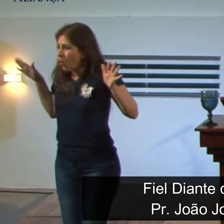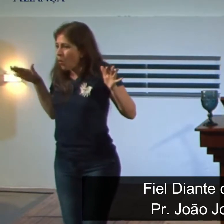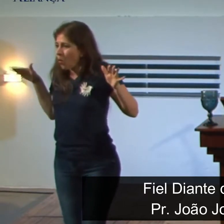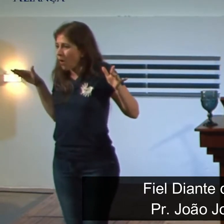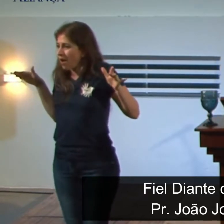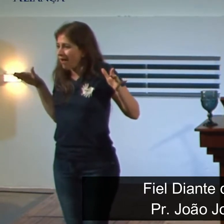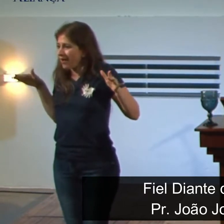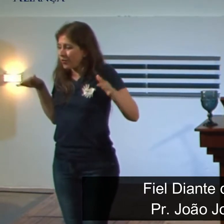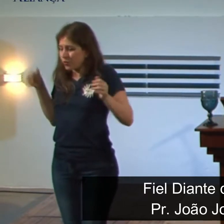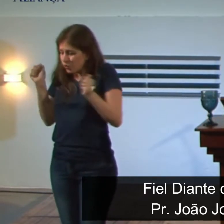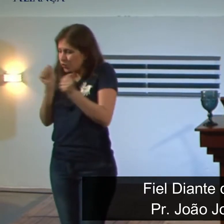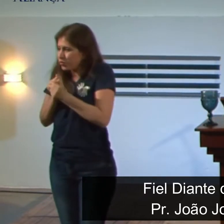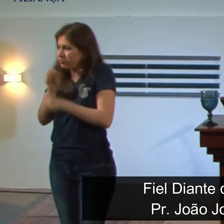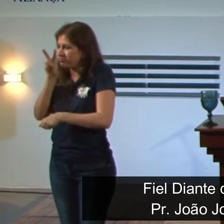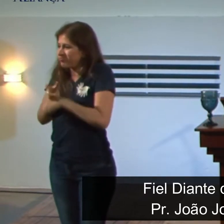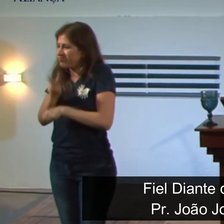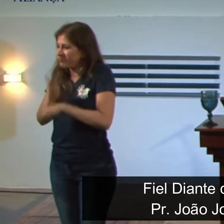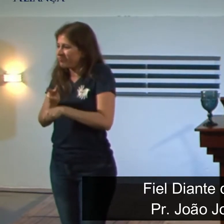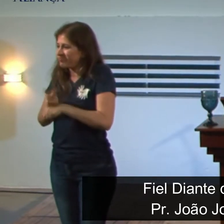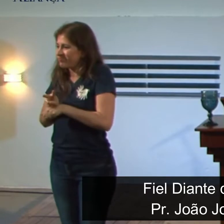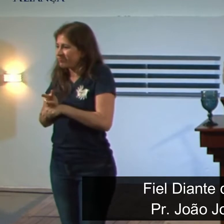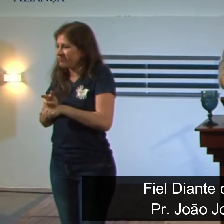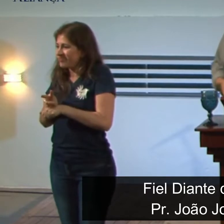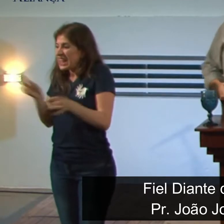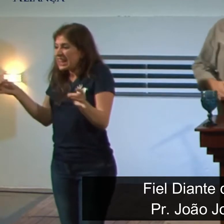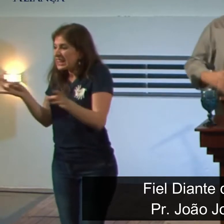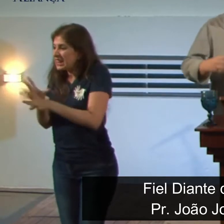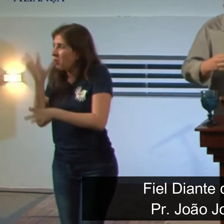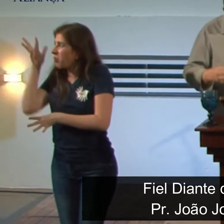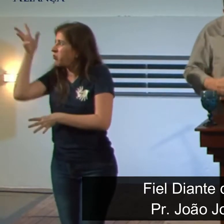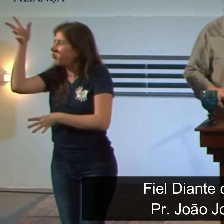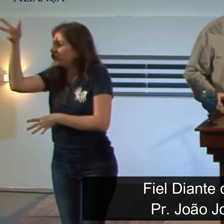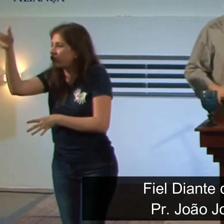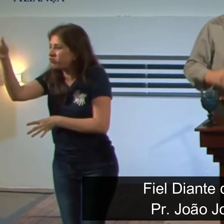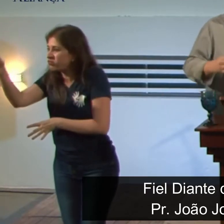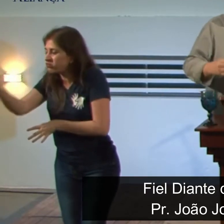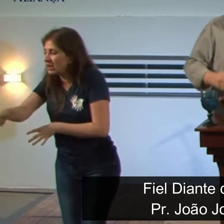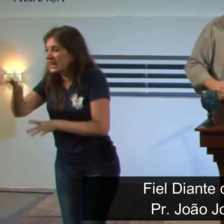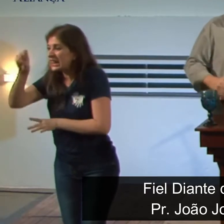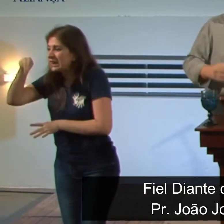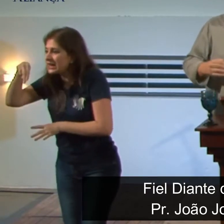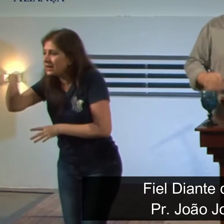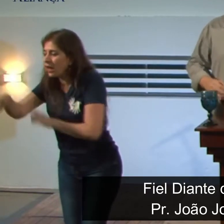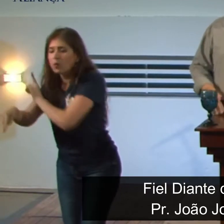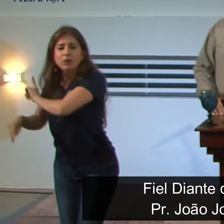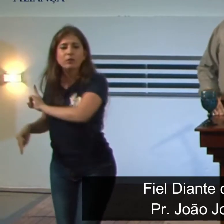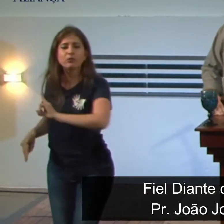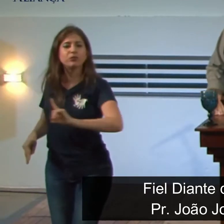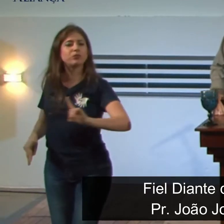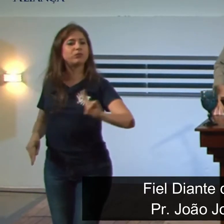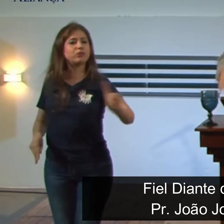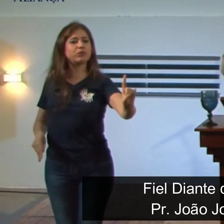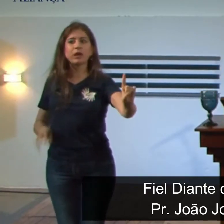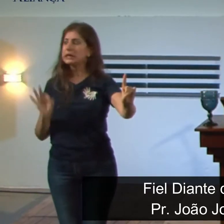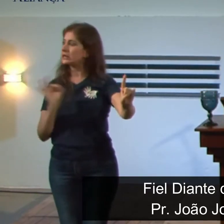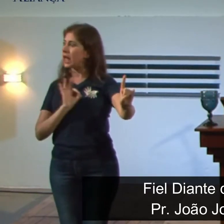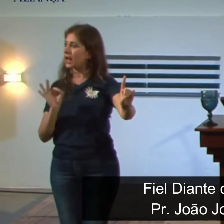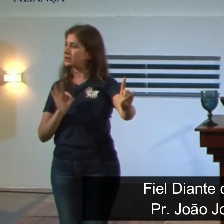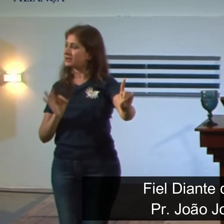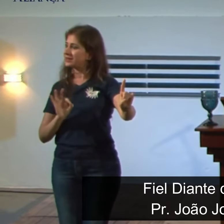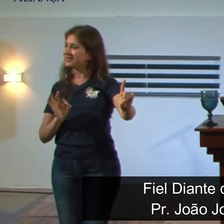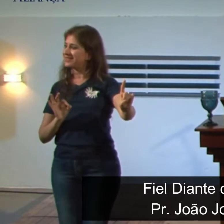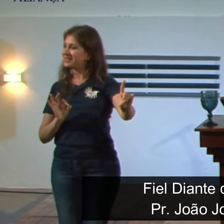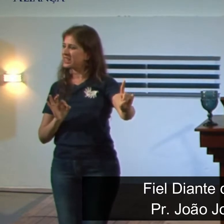saiu ileso, e Daniel saiu ileso, por que irmãos? Porque Deus é fiel, estes